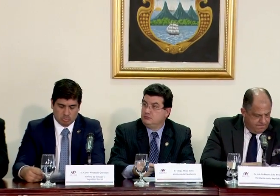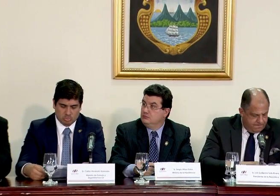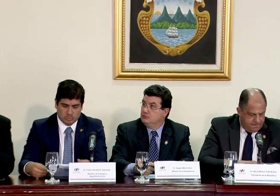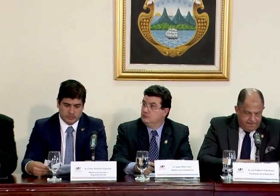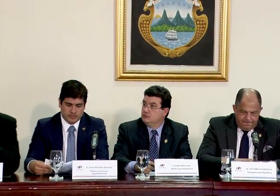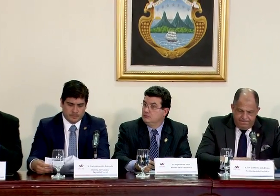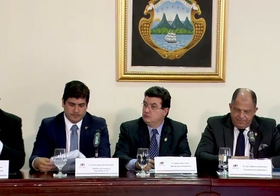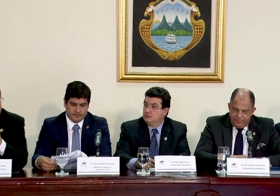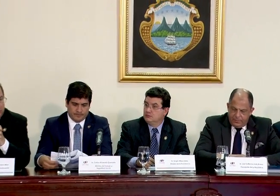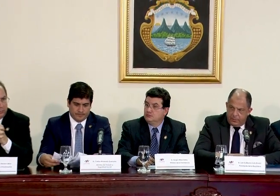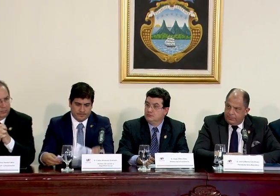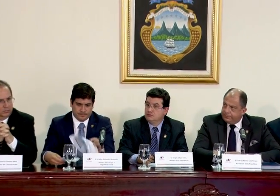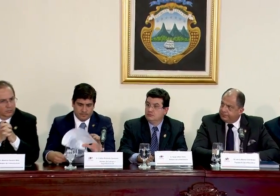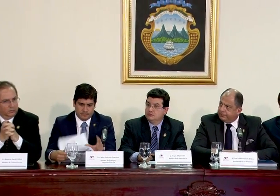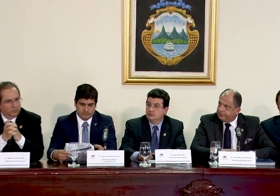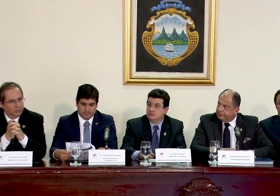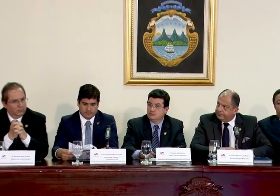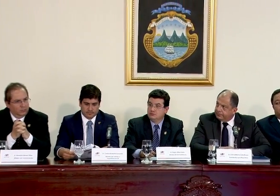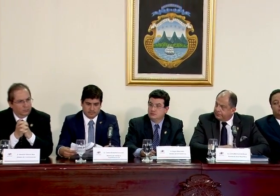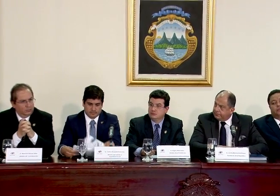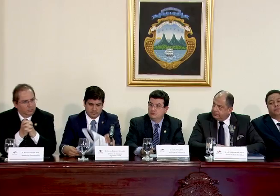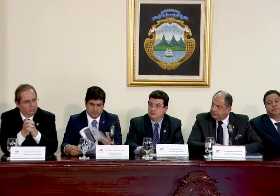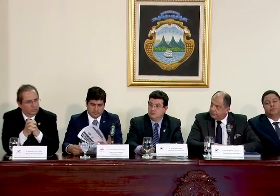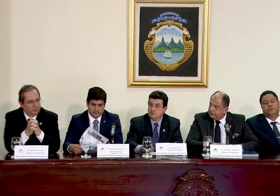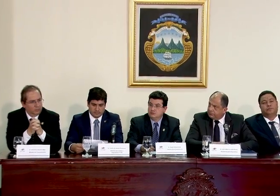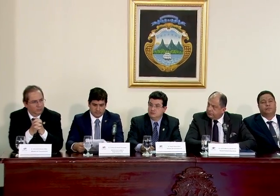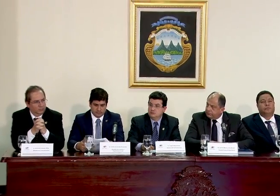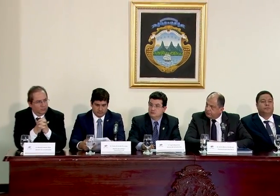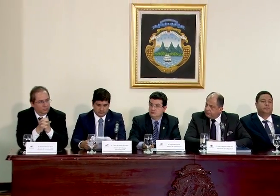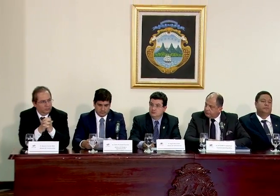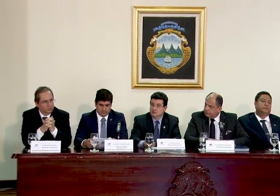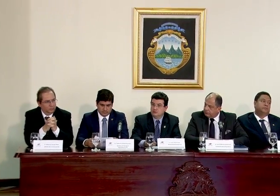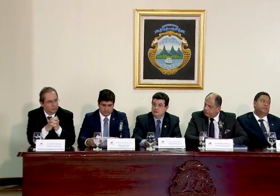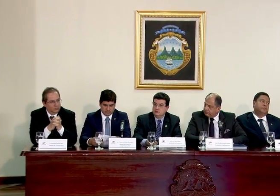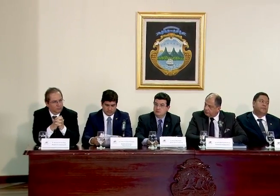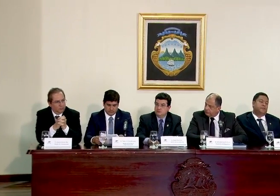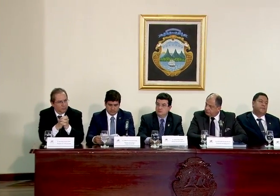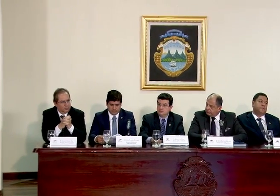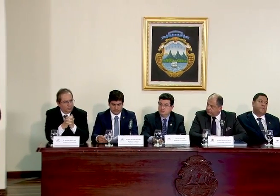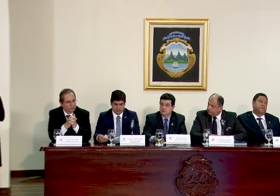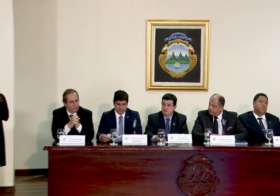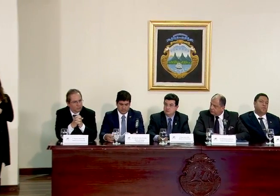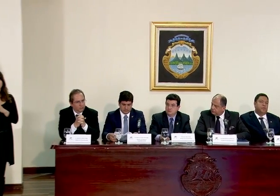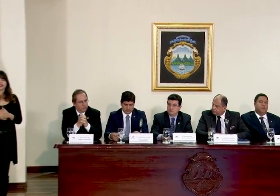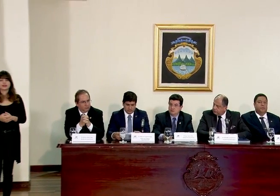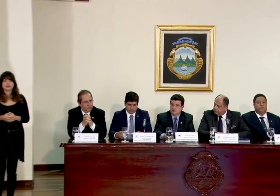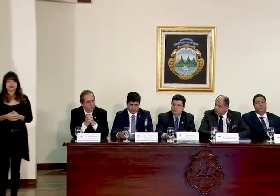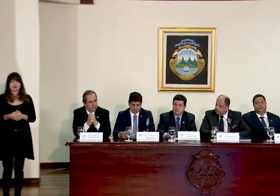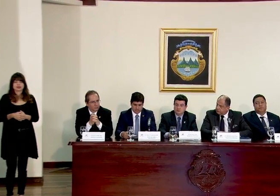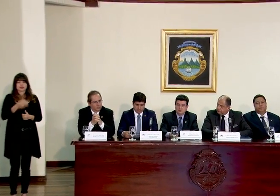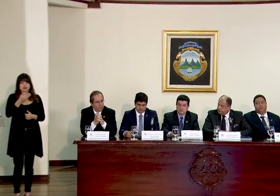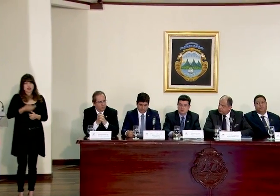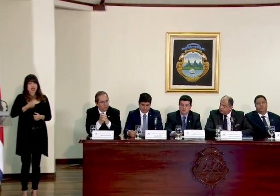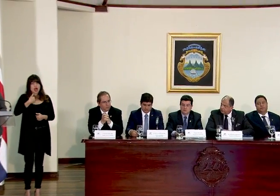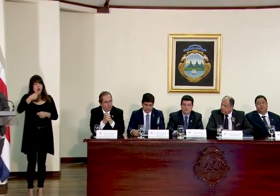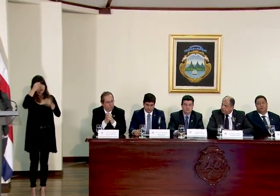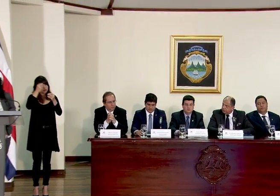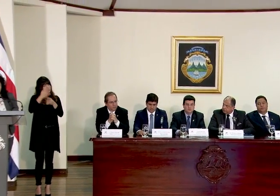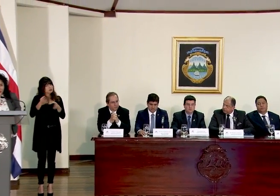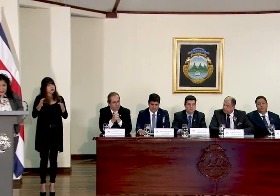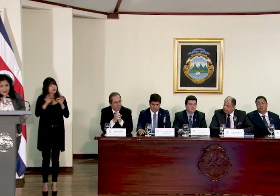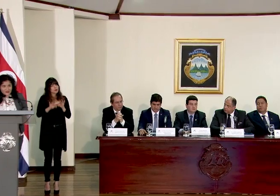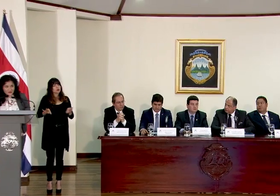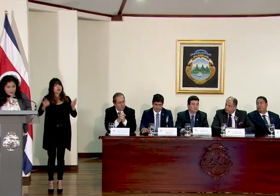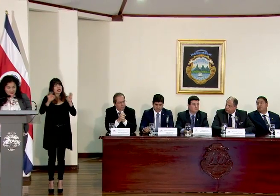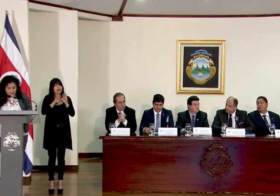Mujeres. Escucharemos al señor ministro de Trabajo y Seguridad Social quien tiene un anuncio muy